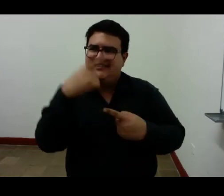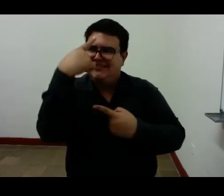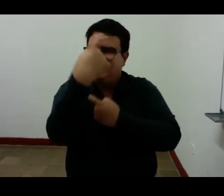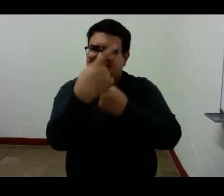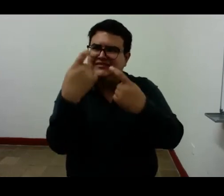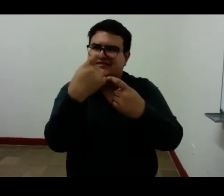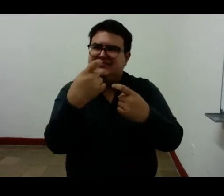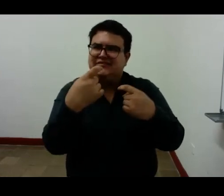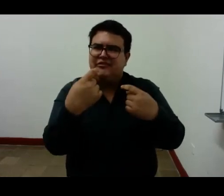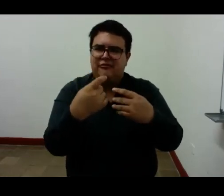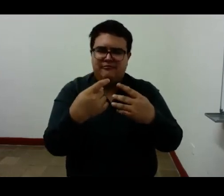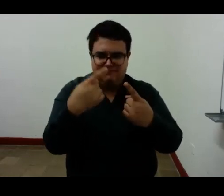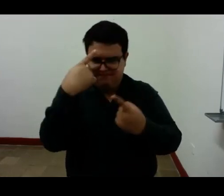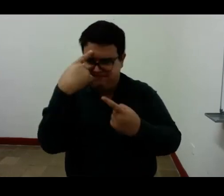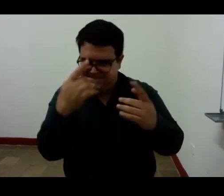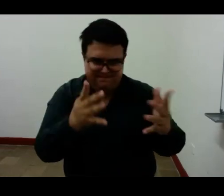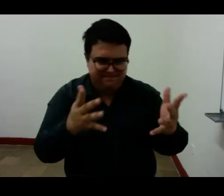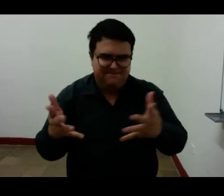sensaciones